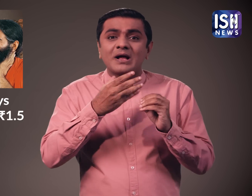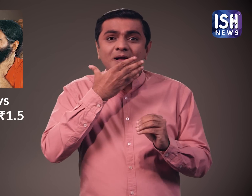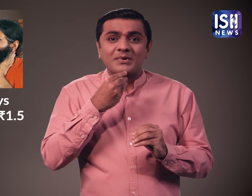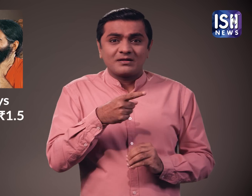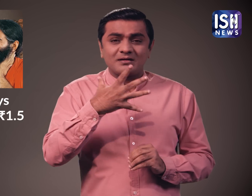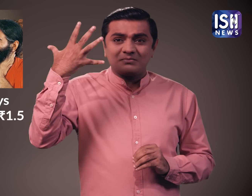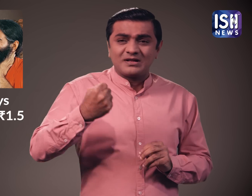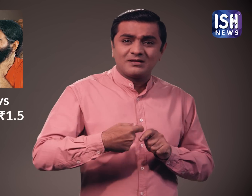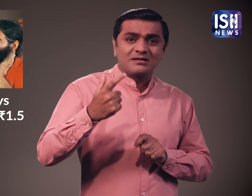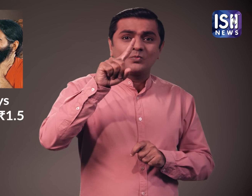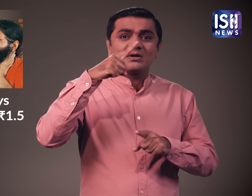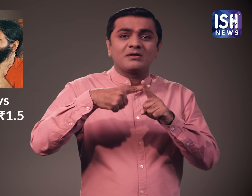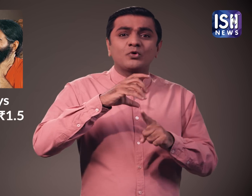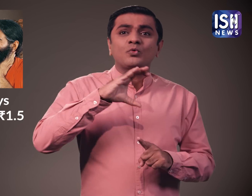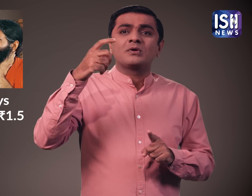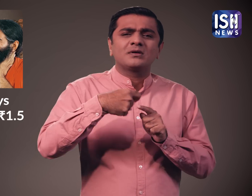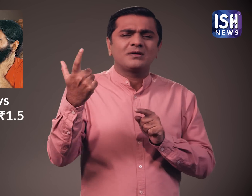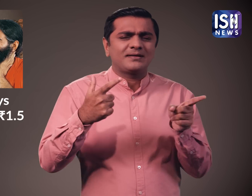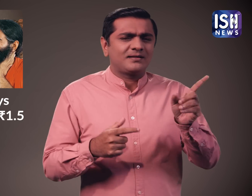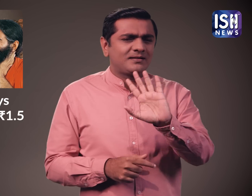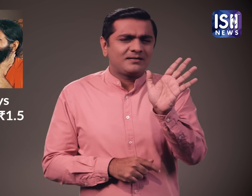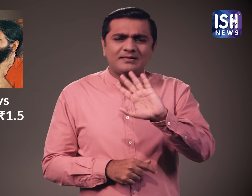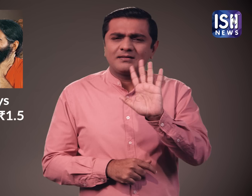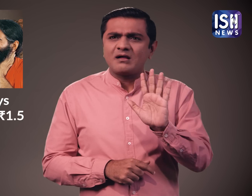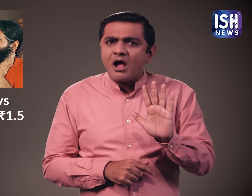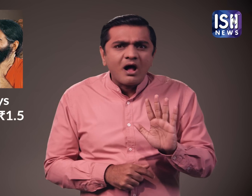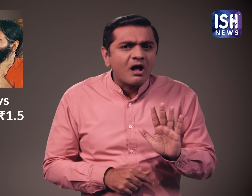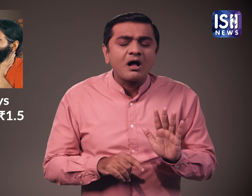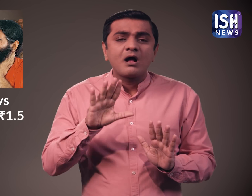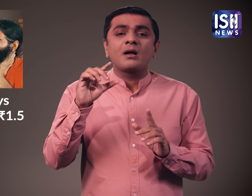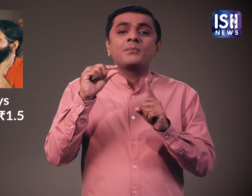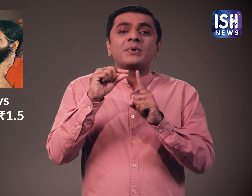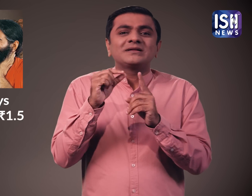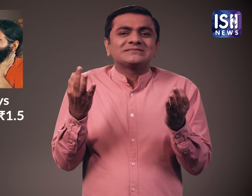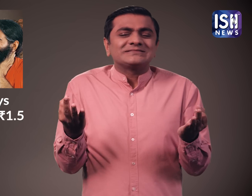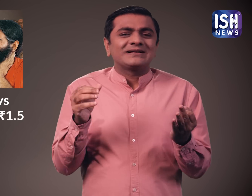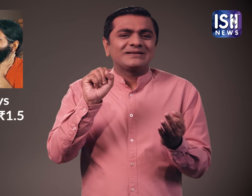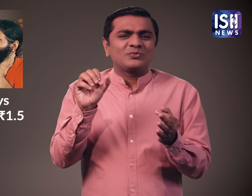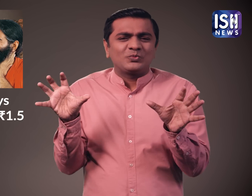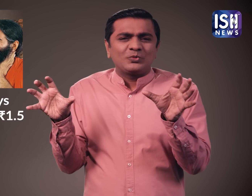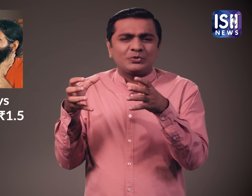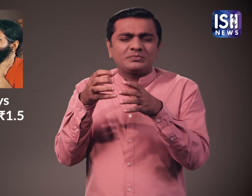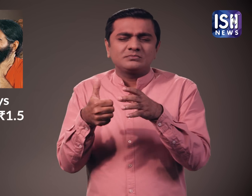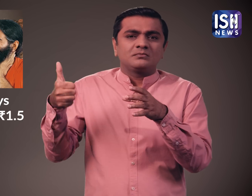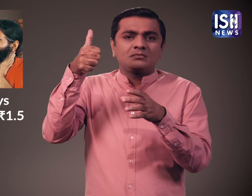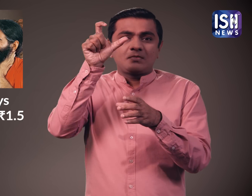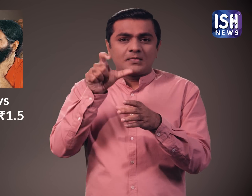रामदेव ने कार खरीदी नहीं है और ये कार उन्हें पतांजली समुवा के